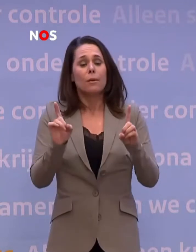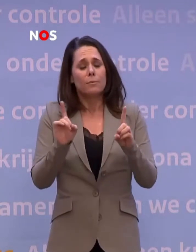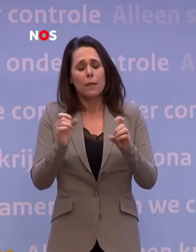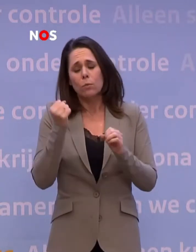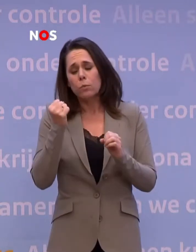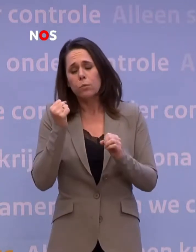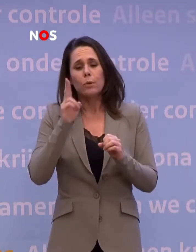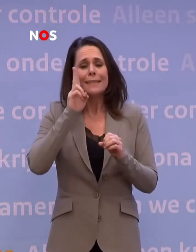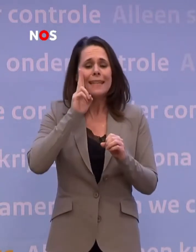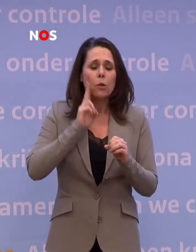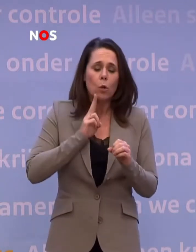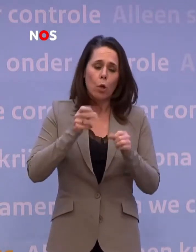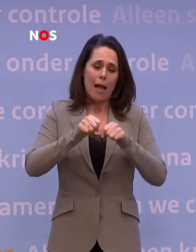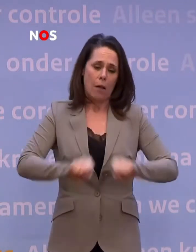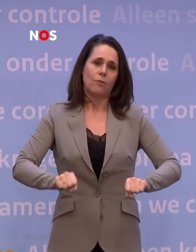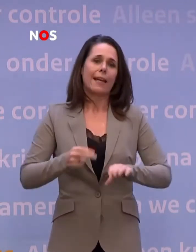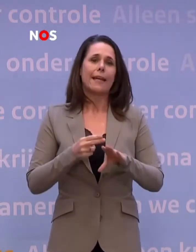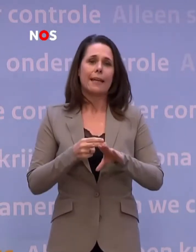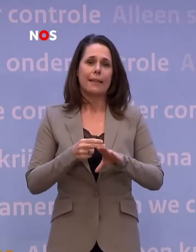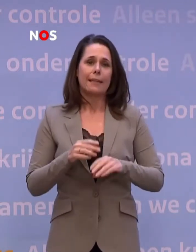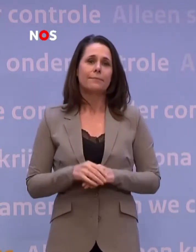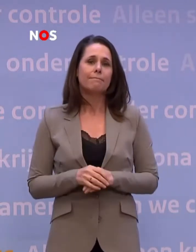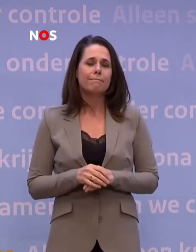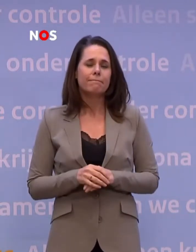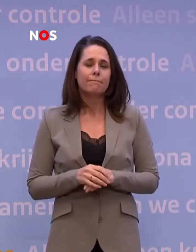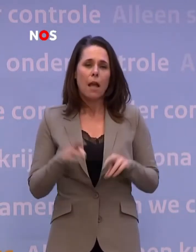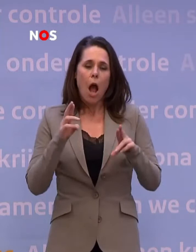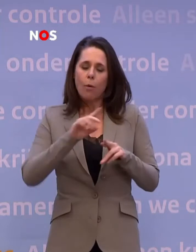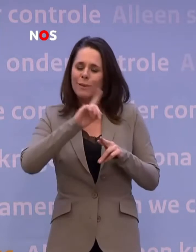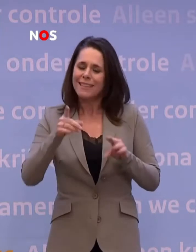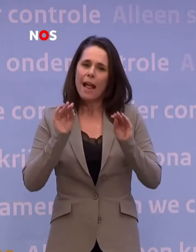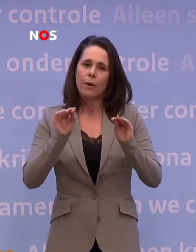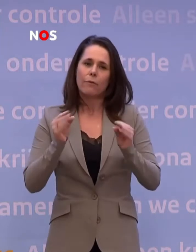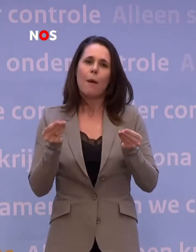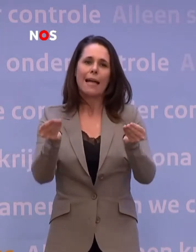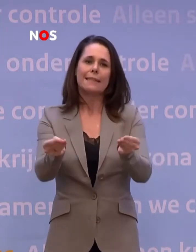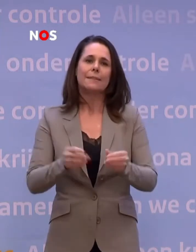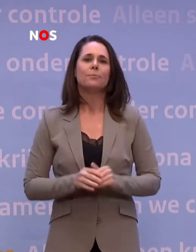nauwkeurige verdere uitwerking. En ik hoop u daar snel over te kunnen informeren.